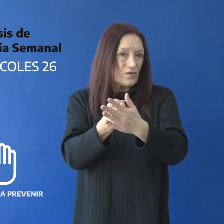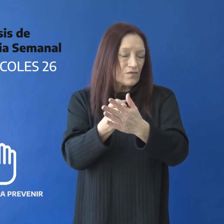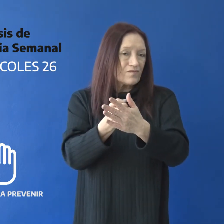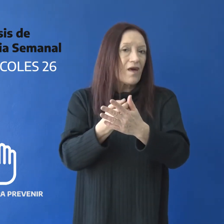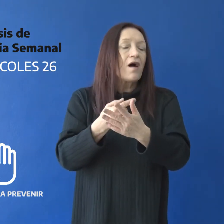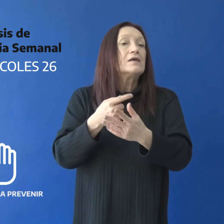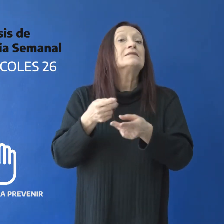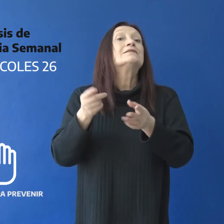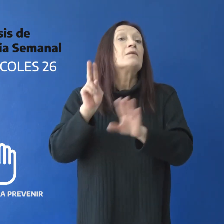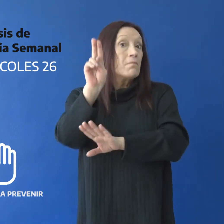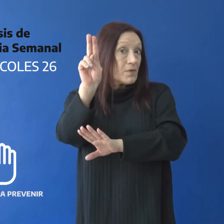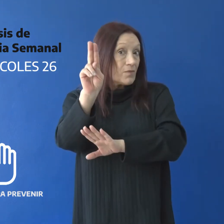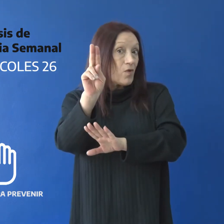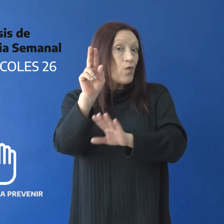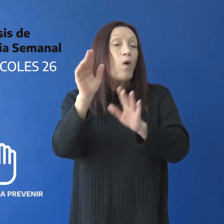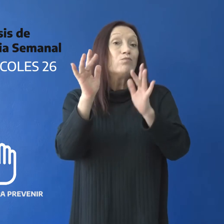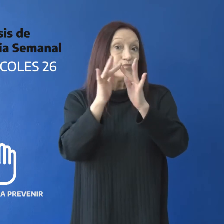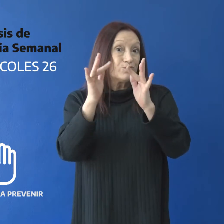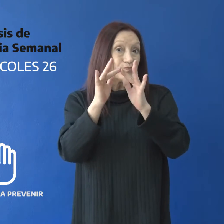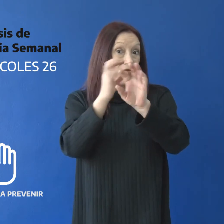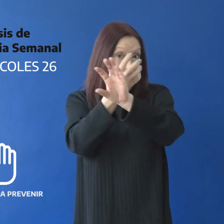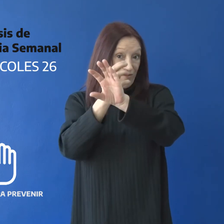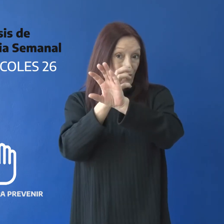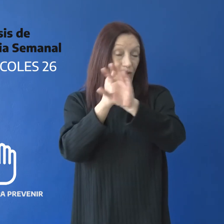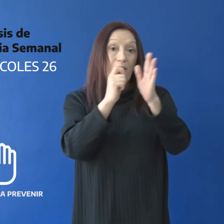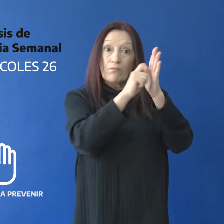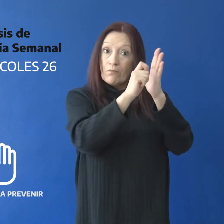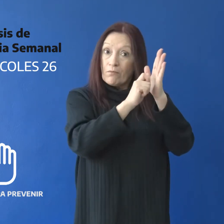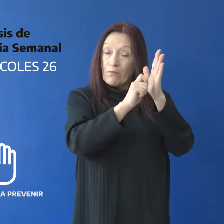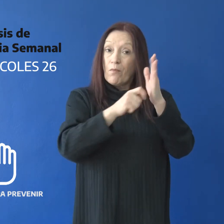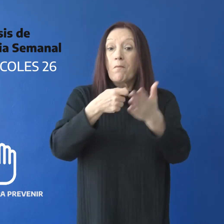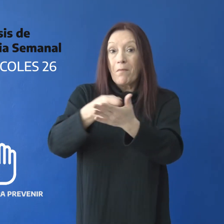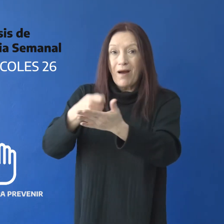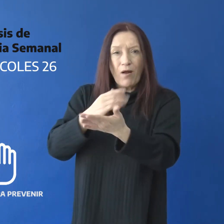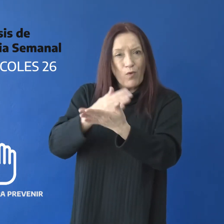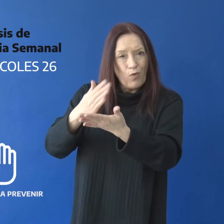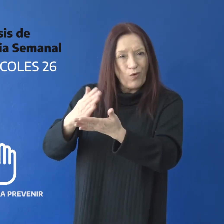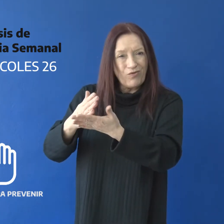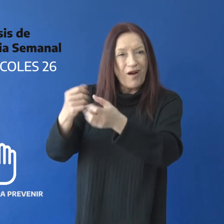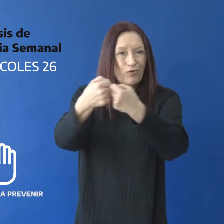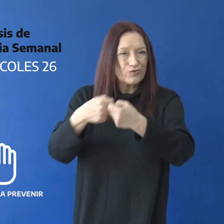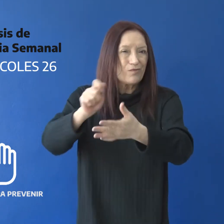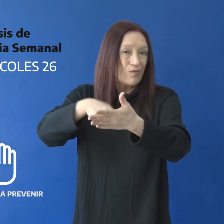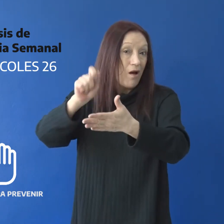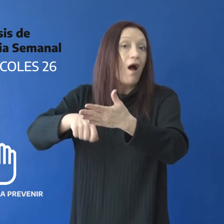se habilitó la modalidad digital para el cobro de las cuotas de los contratos vigentes. A fin de evitar